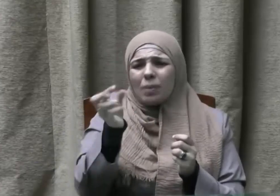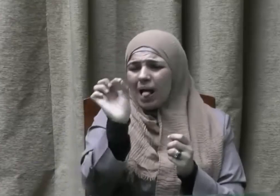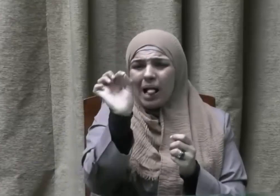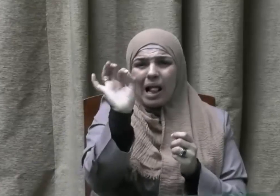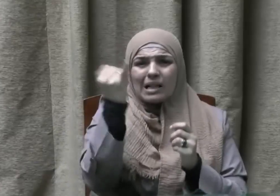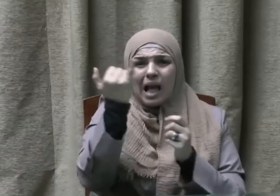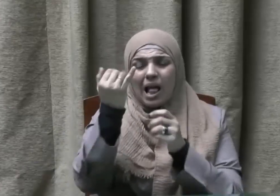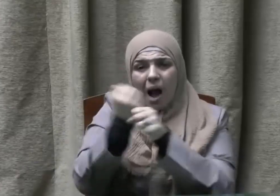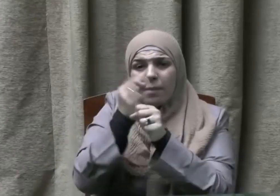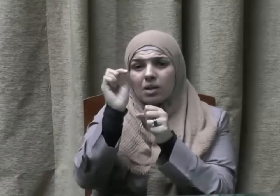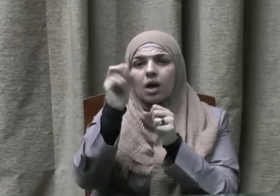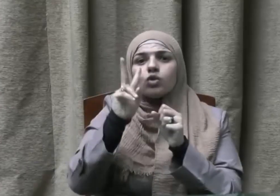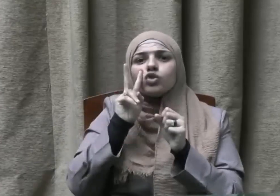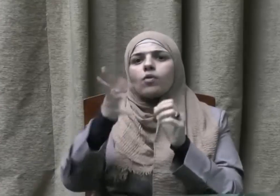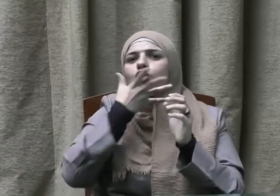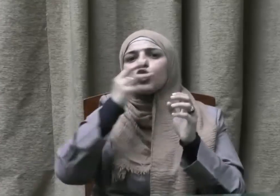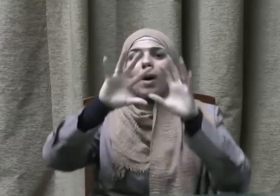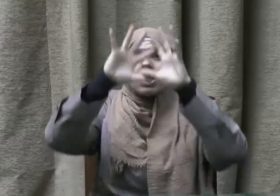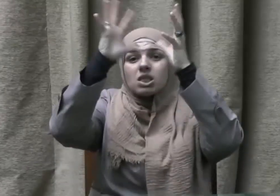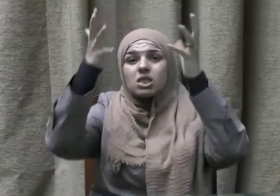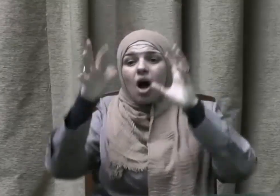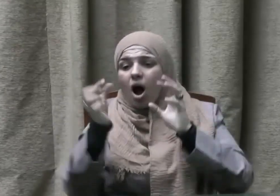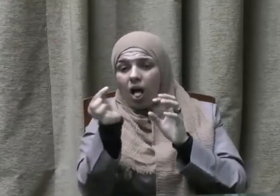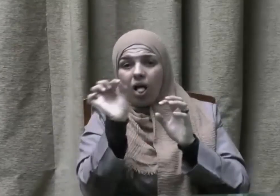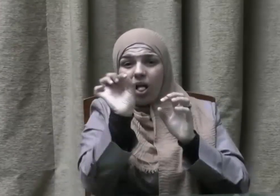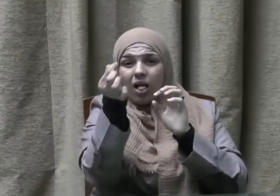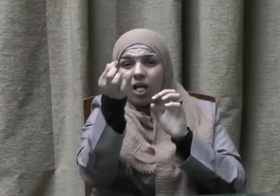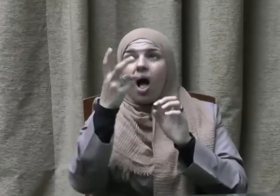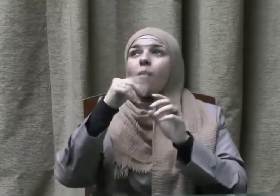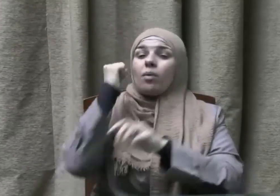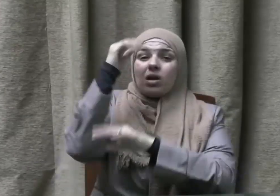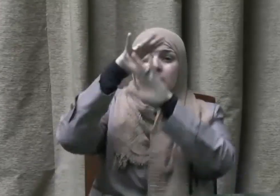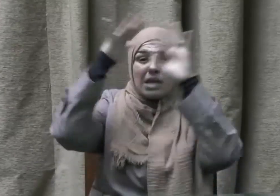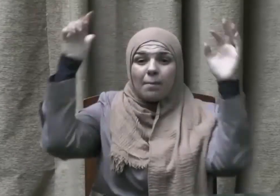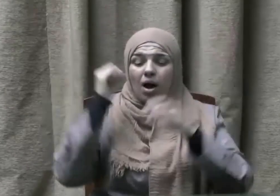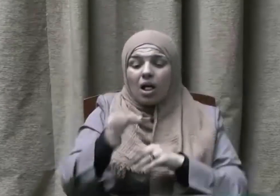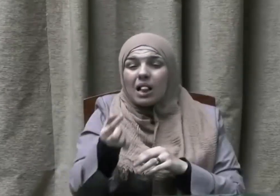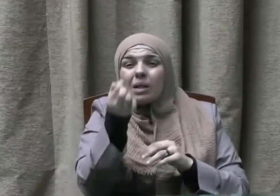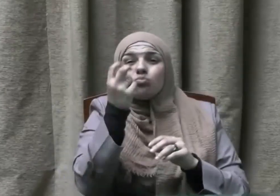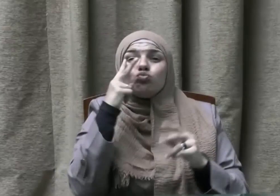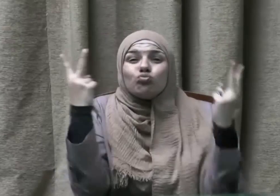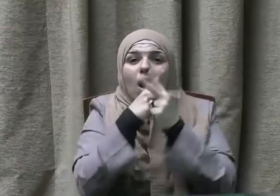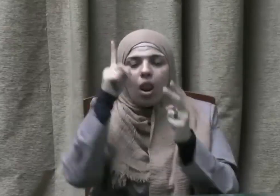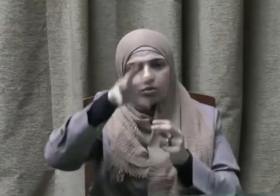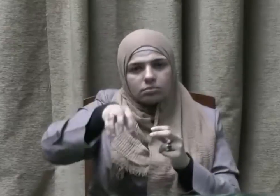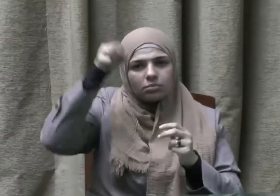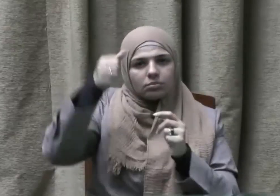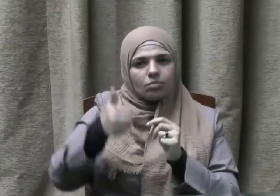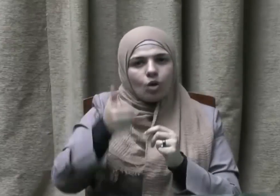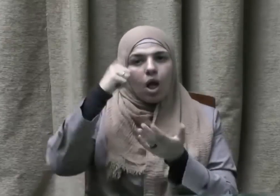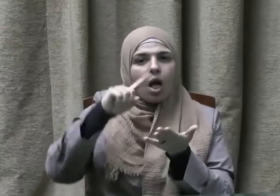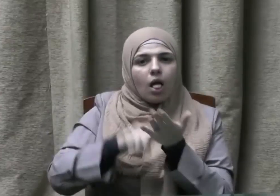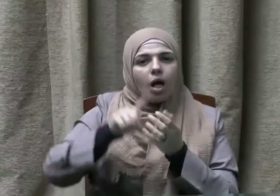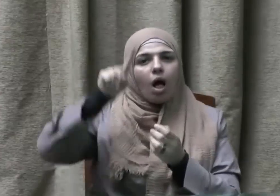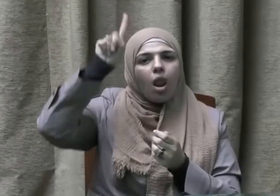عز وجل لذا كان النبي صلى الله عليه وسلم يخصه بمزيد من العبادة والطاعة